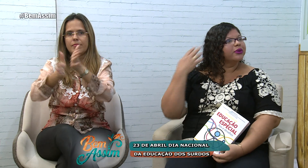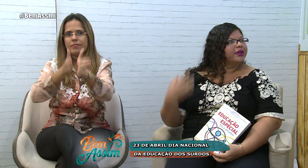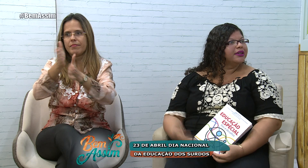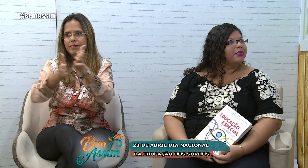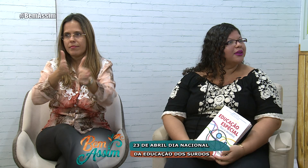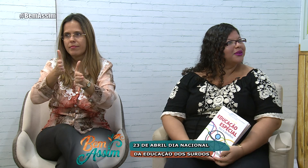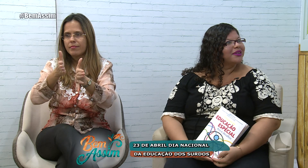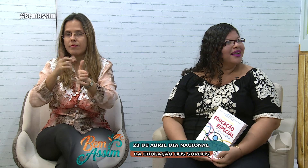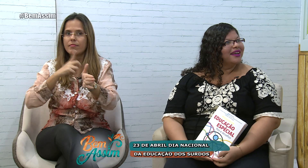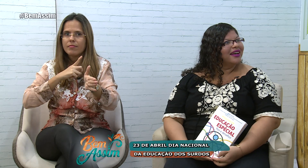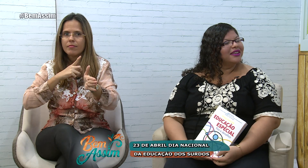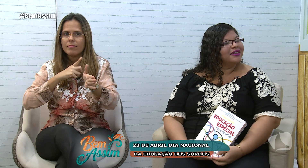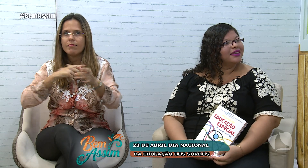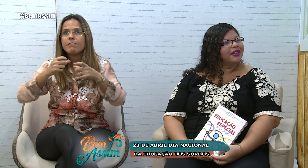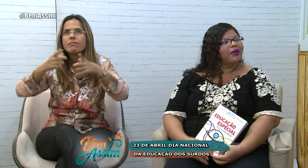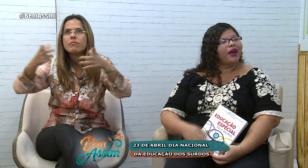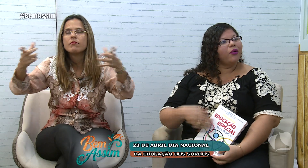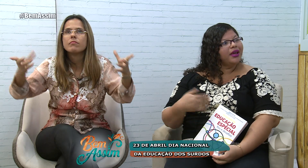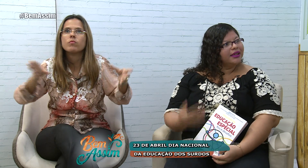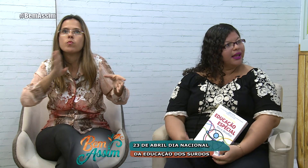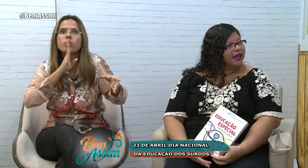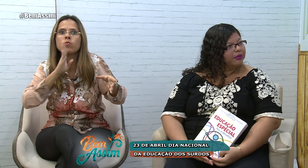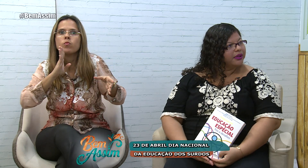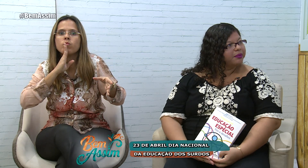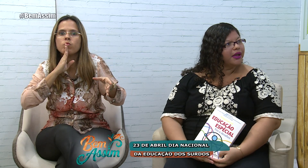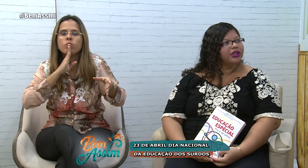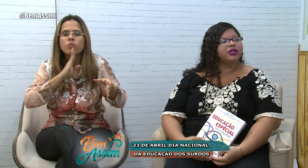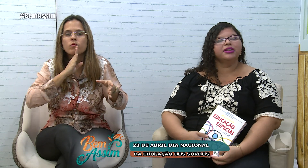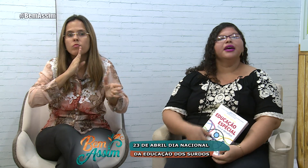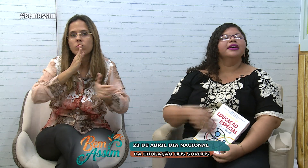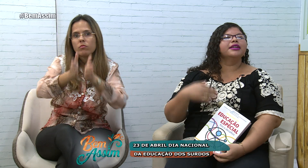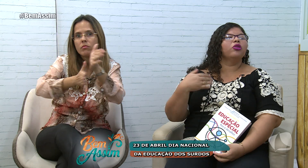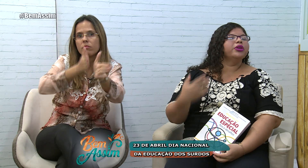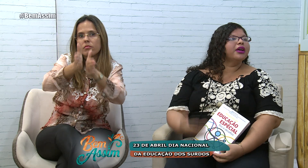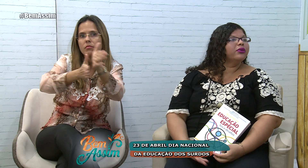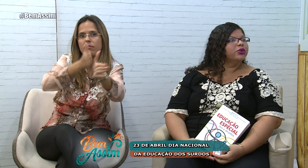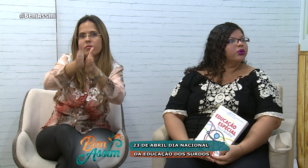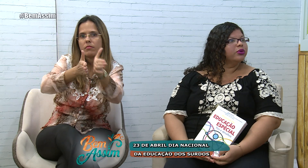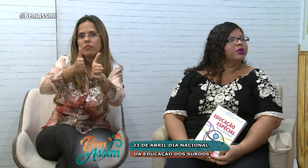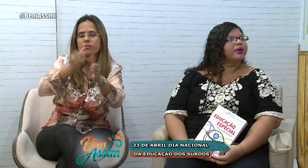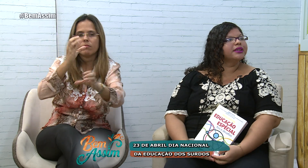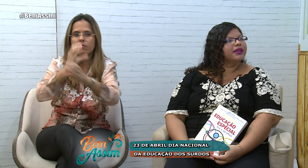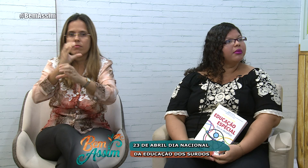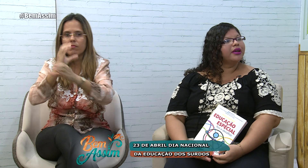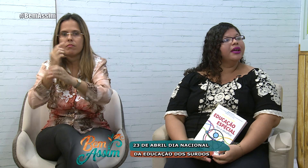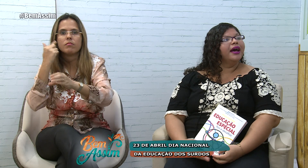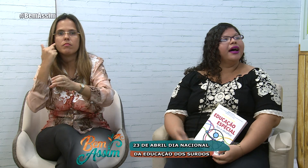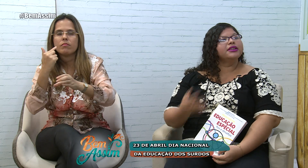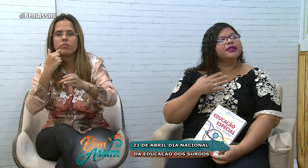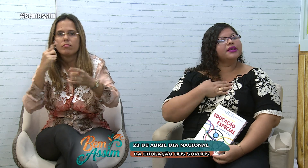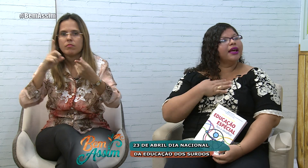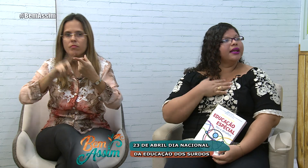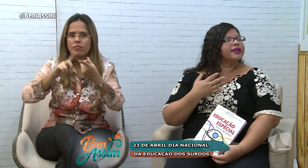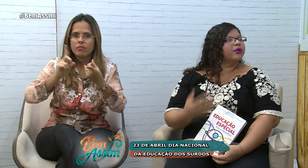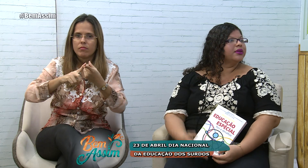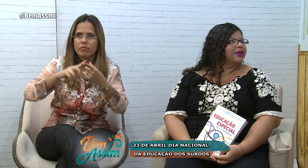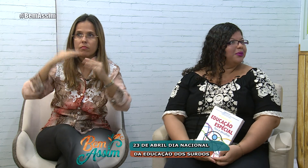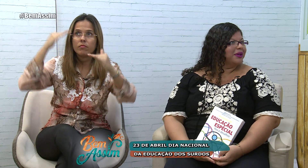conhecimentos. Que a gente conheça a Libras para que a gente se comunique com surdos, mas que também a gente cresça enquanto ser humano.